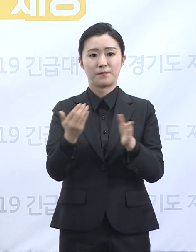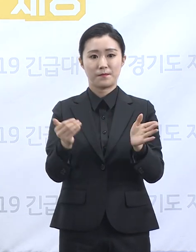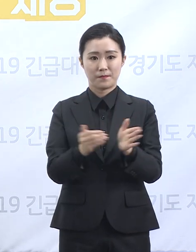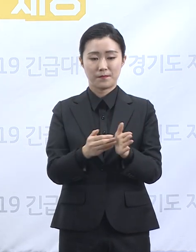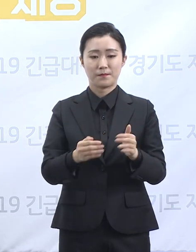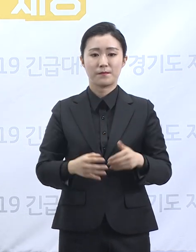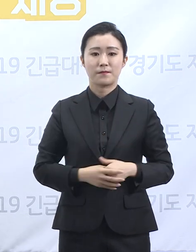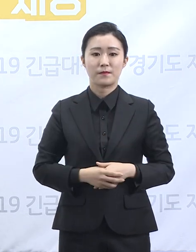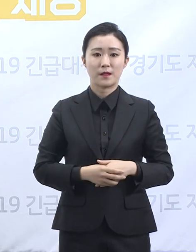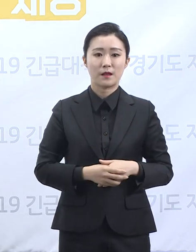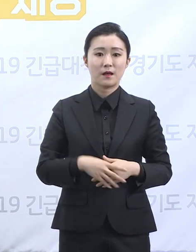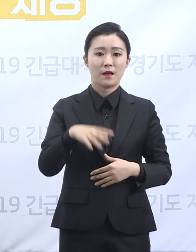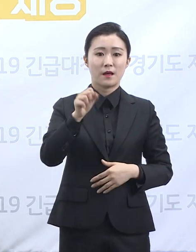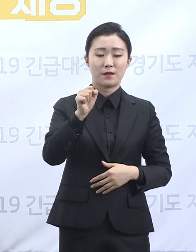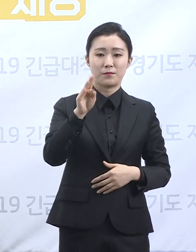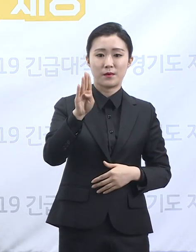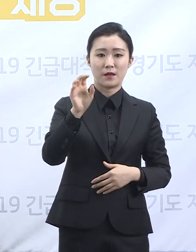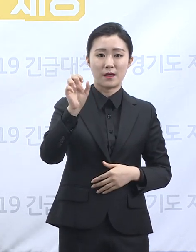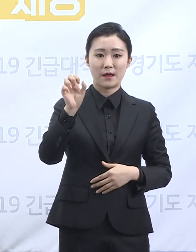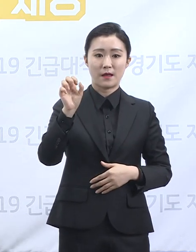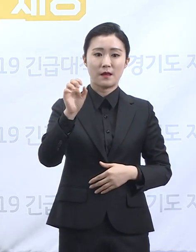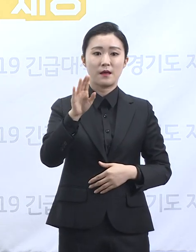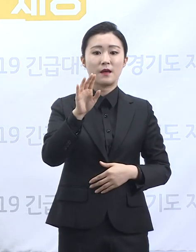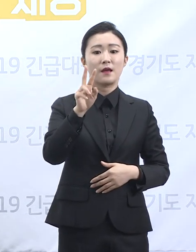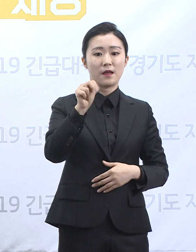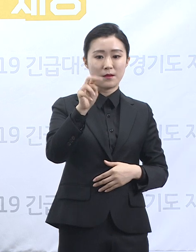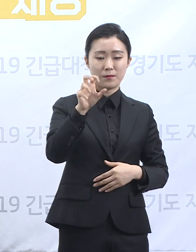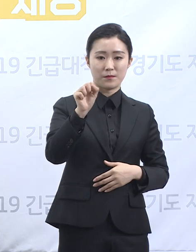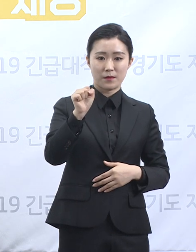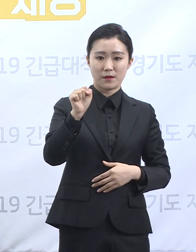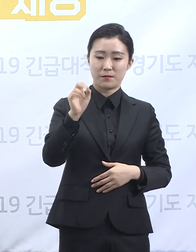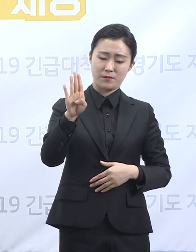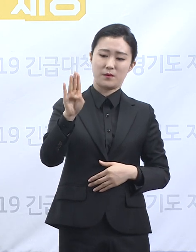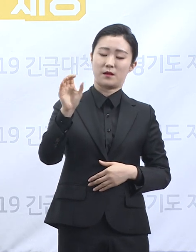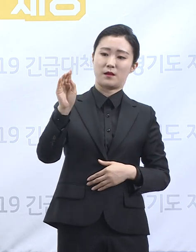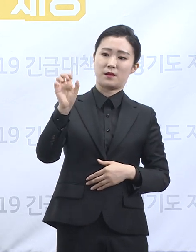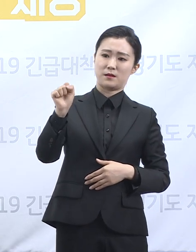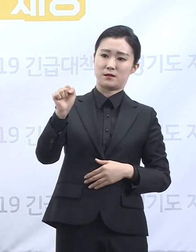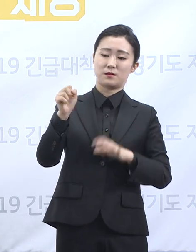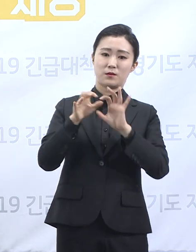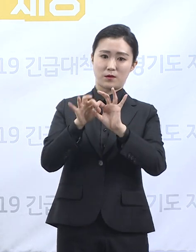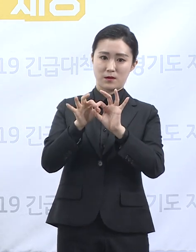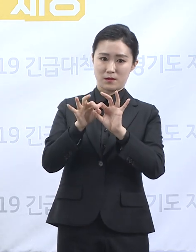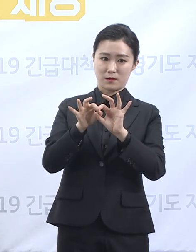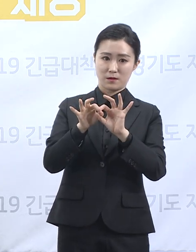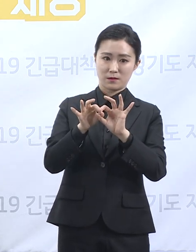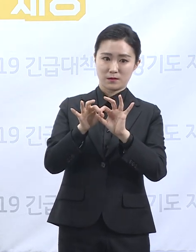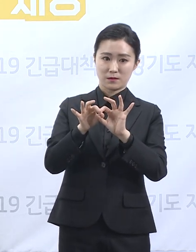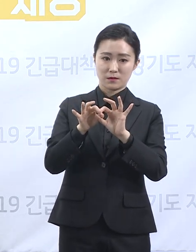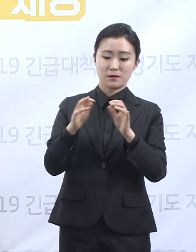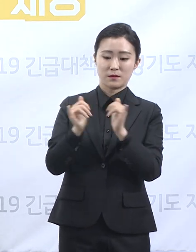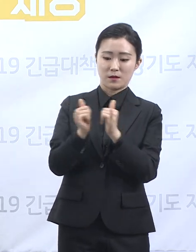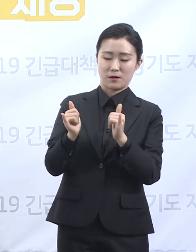파트너스의 판매원들과 같은 교회의 교인으로 함께 예배를 보며 접촉한 것으로 추정됩니다.